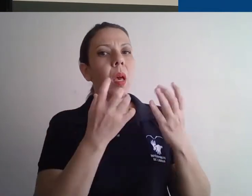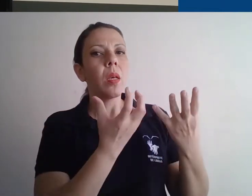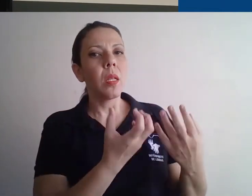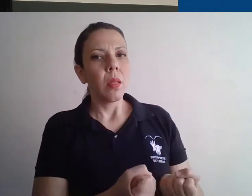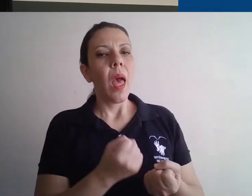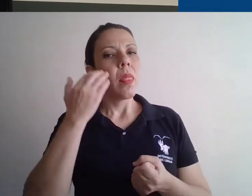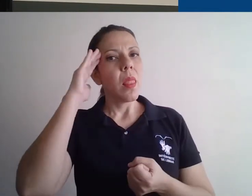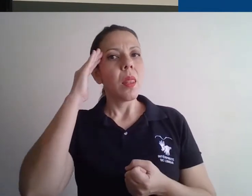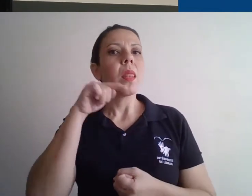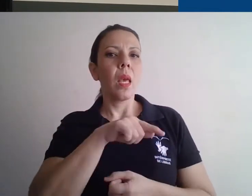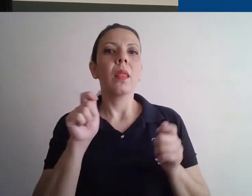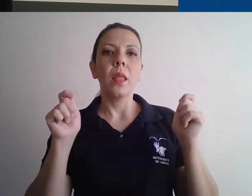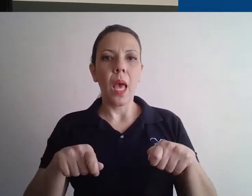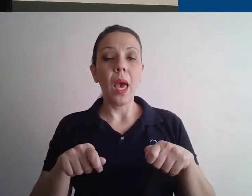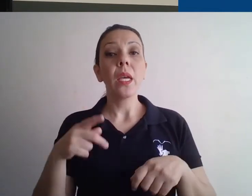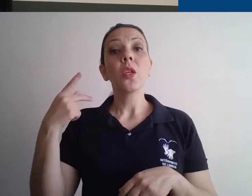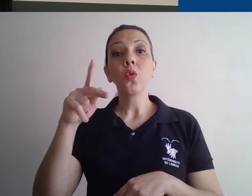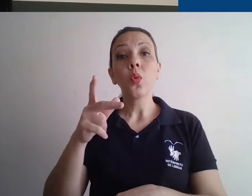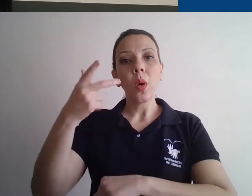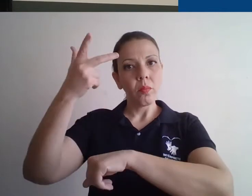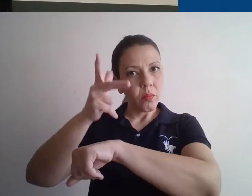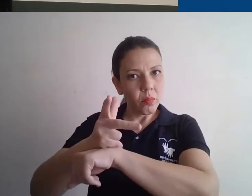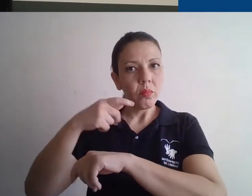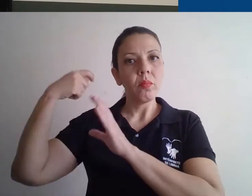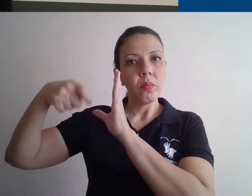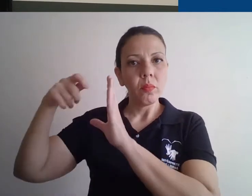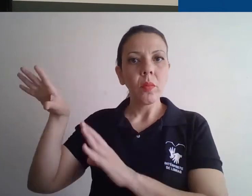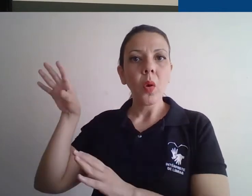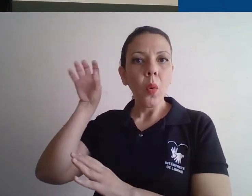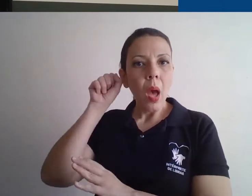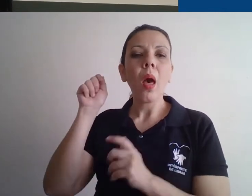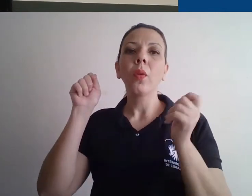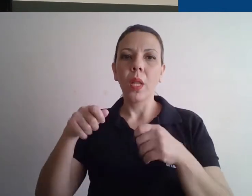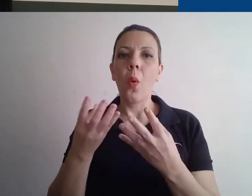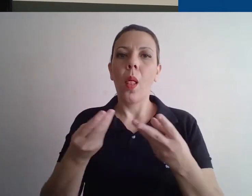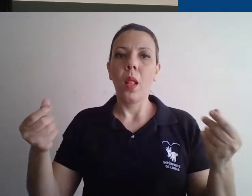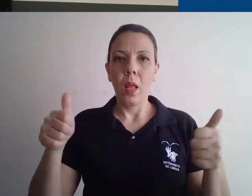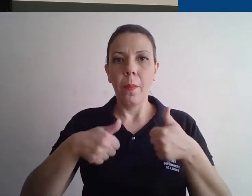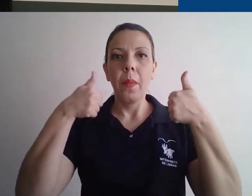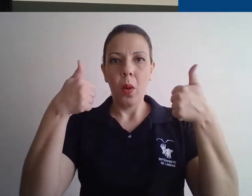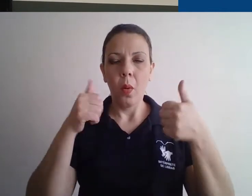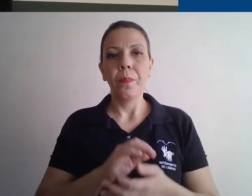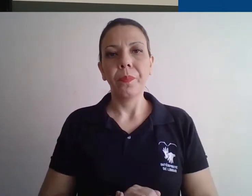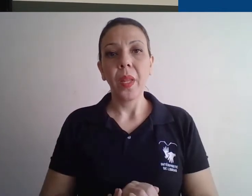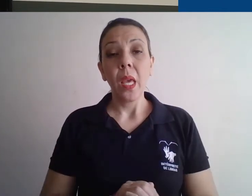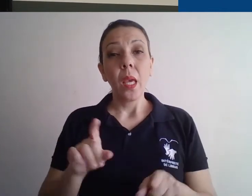pessoas irão entender e a qualidade do seu áudio vai ficar muito melhor. E uma dica de quem já faz isso há algum tempo, não dependa da